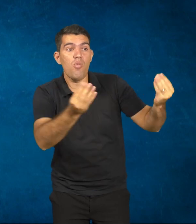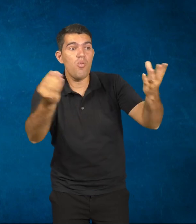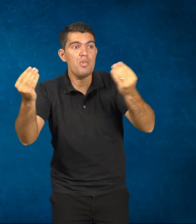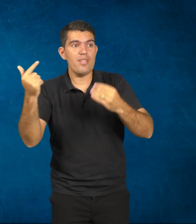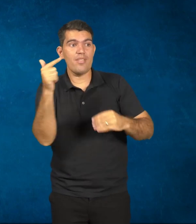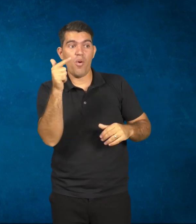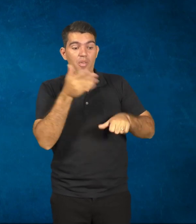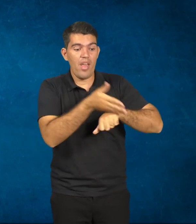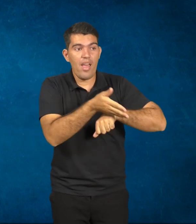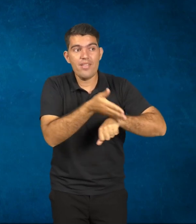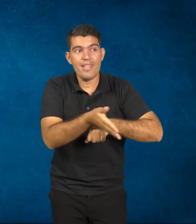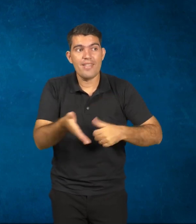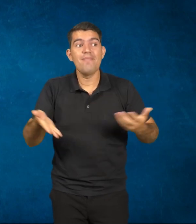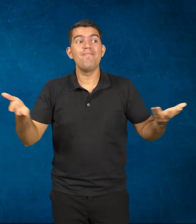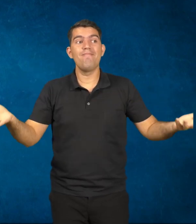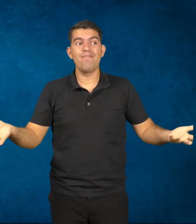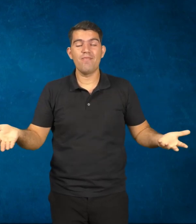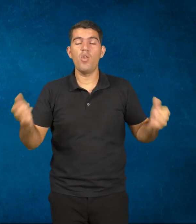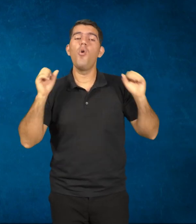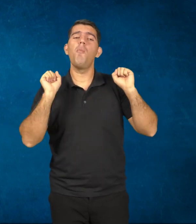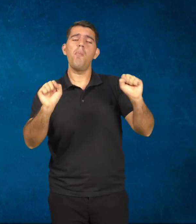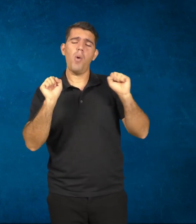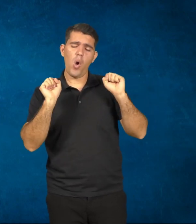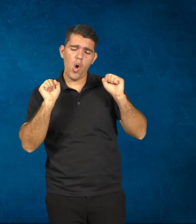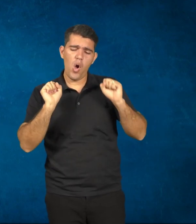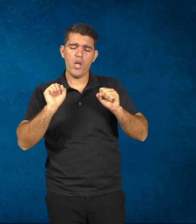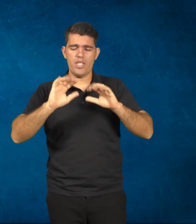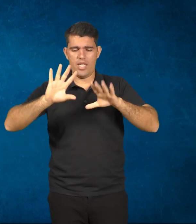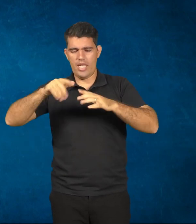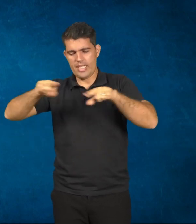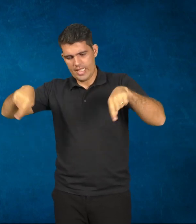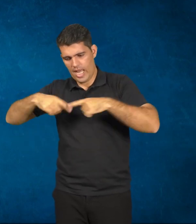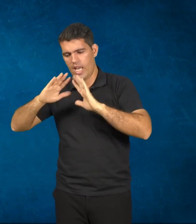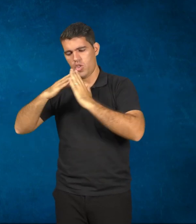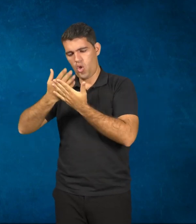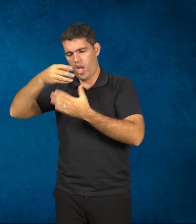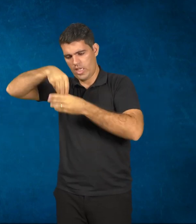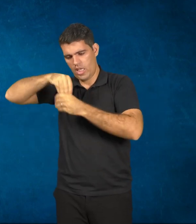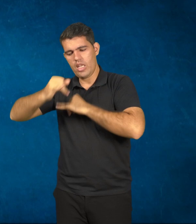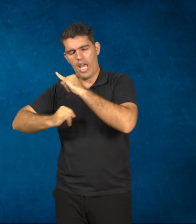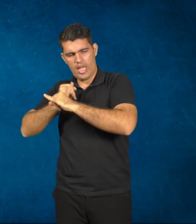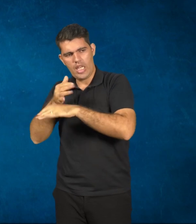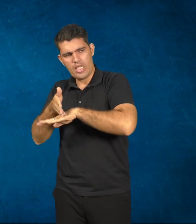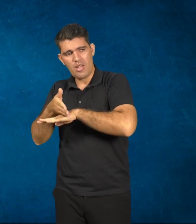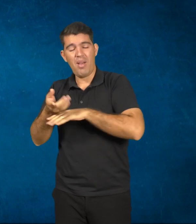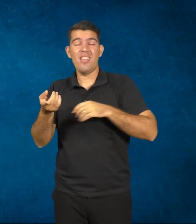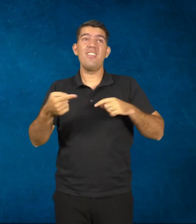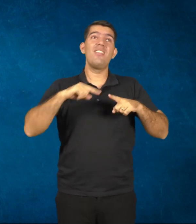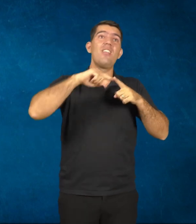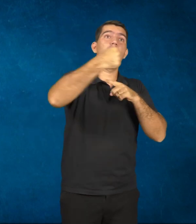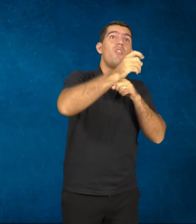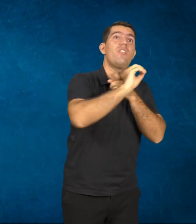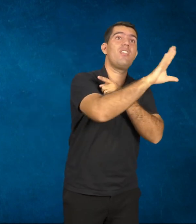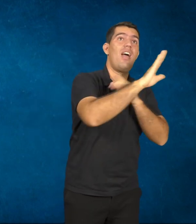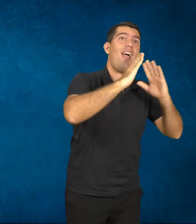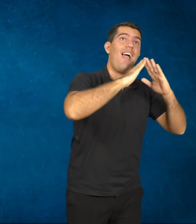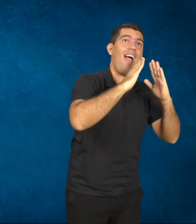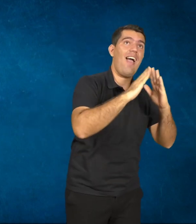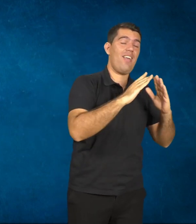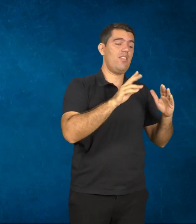acesso. Pode ter dentro da sala de aula, mas não vai ter um complemento dentro da sua casa, enfim, dentro do seu uso